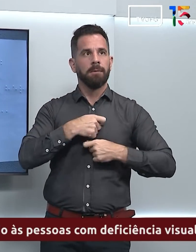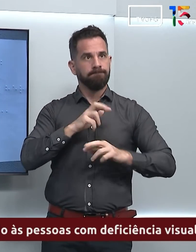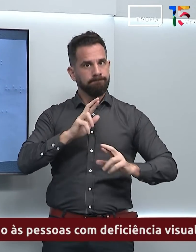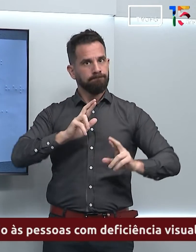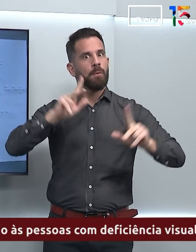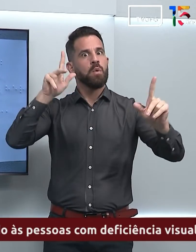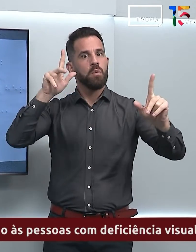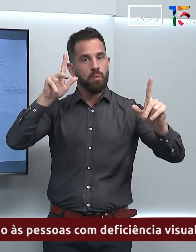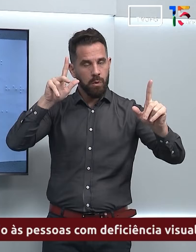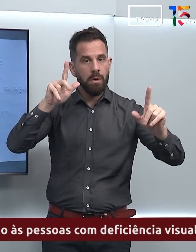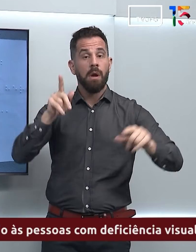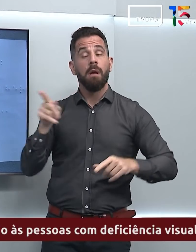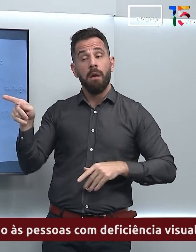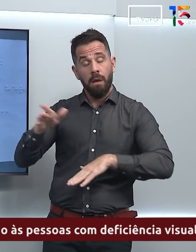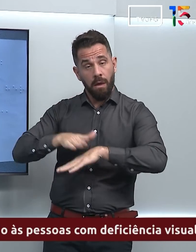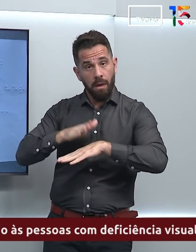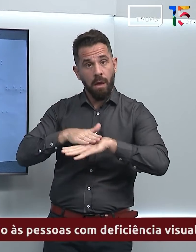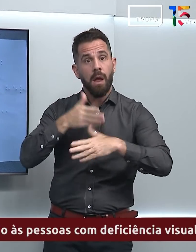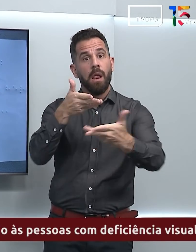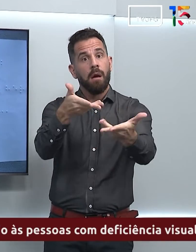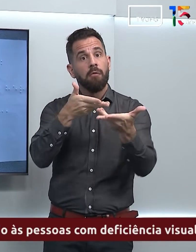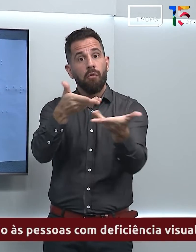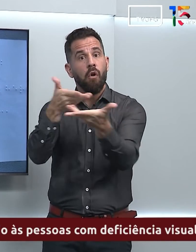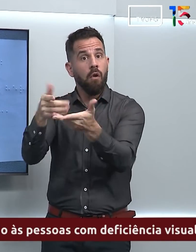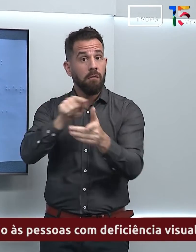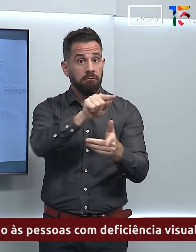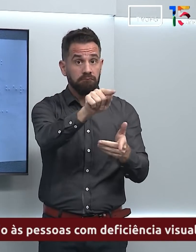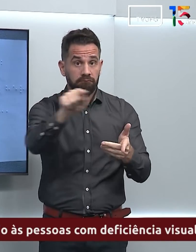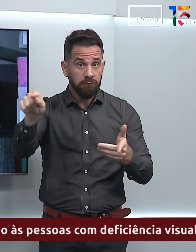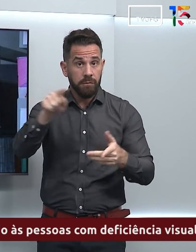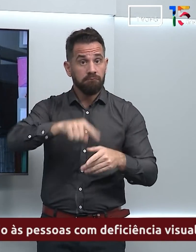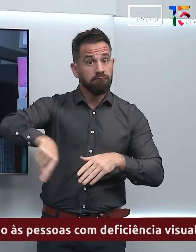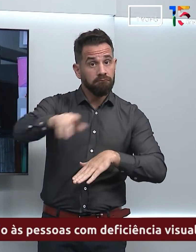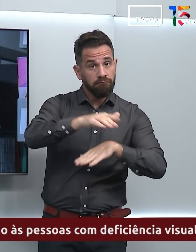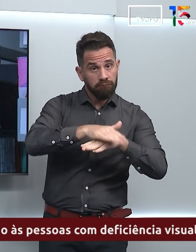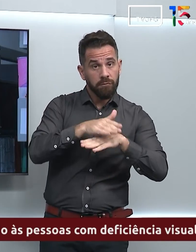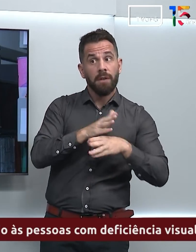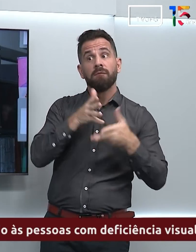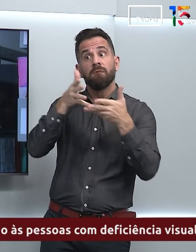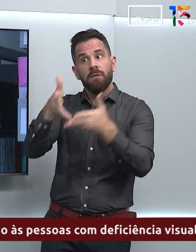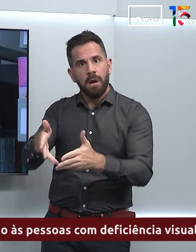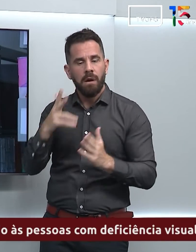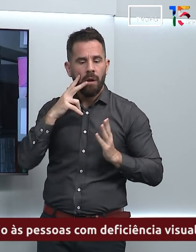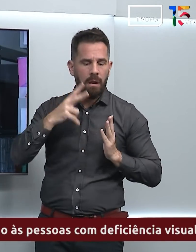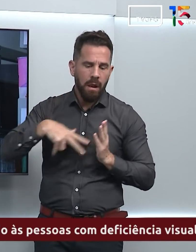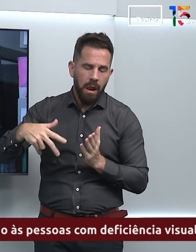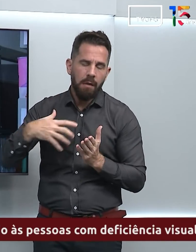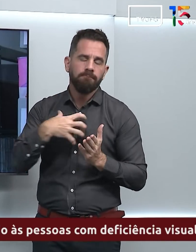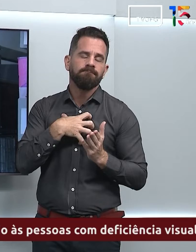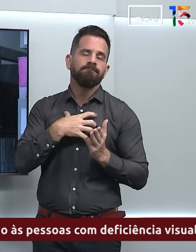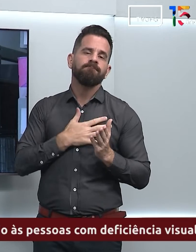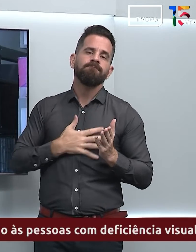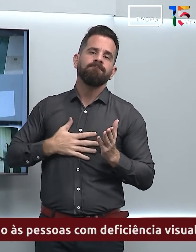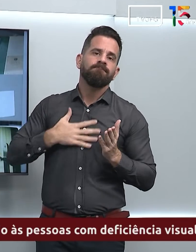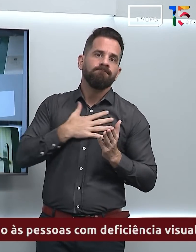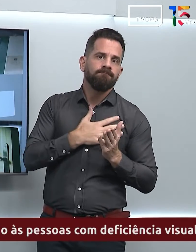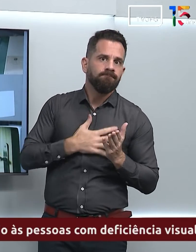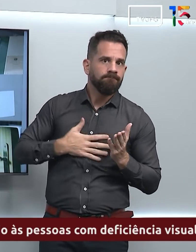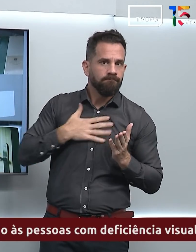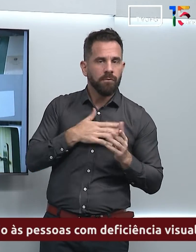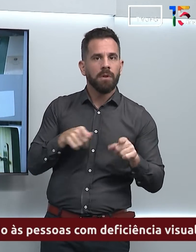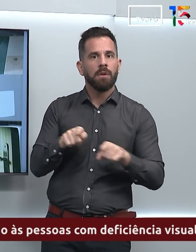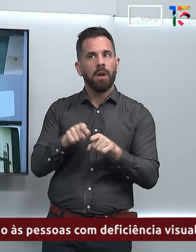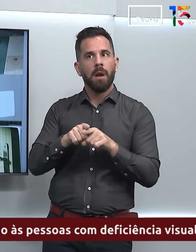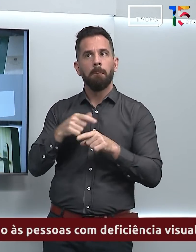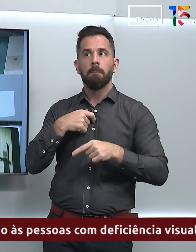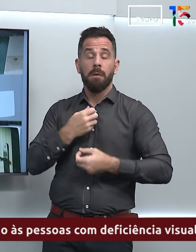estamos